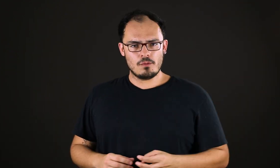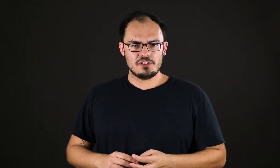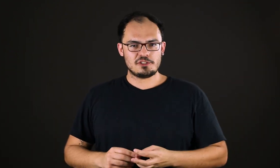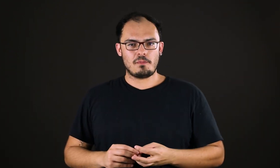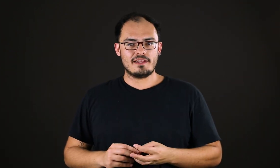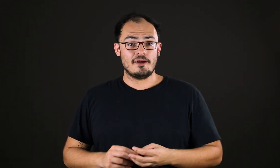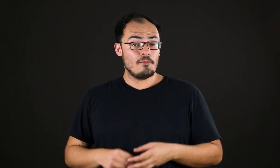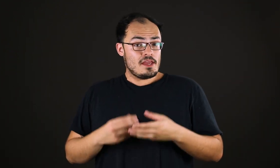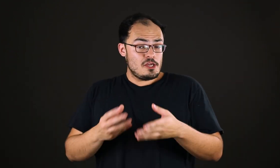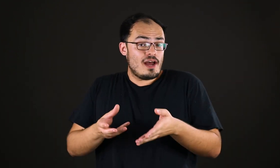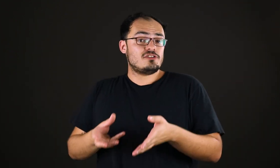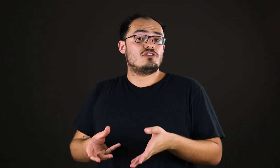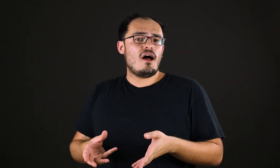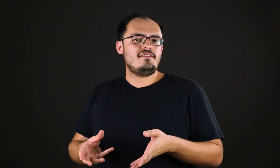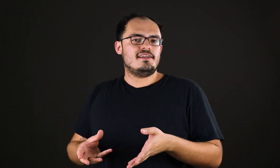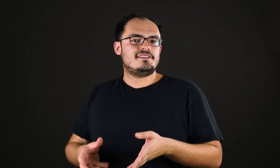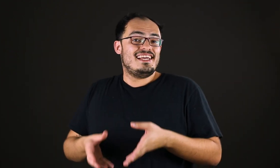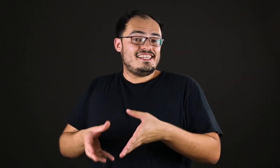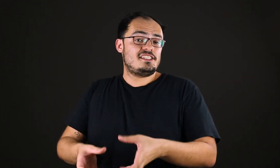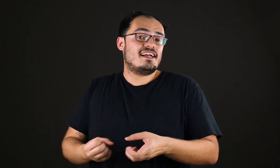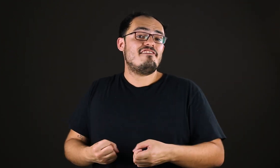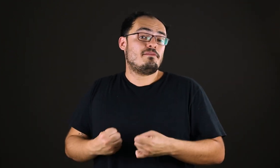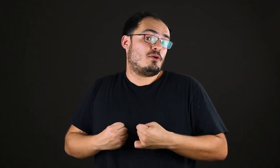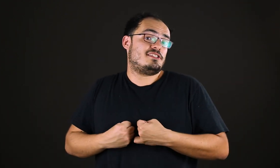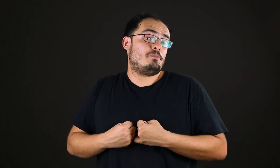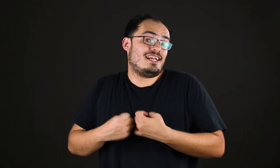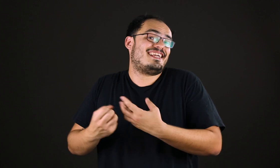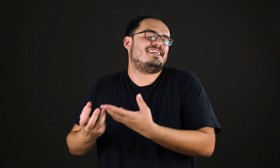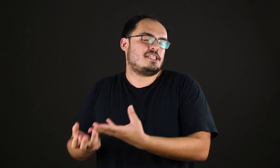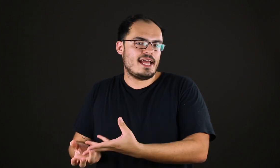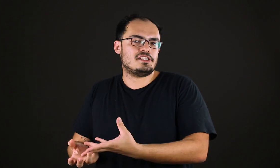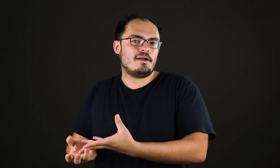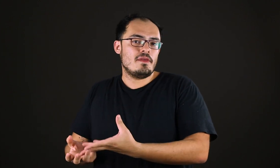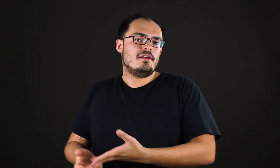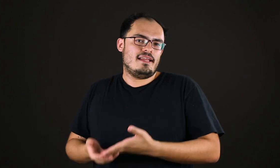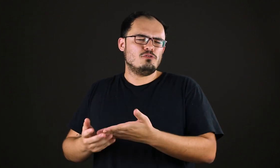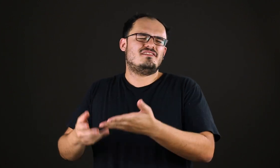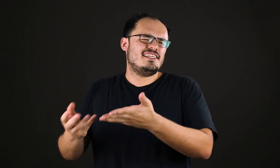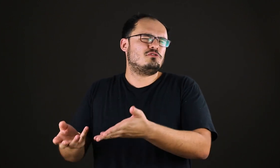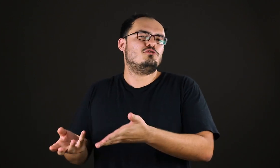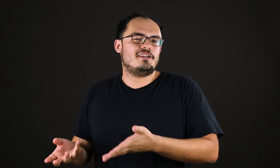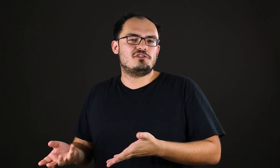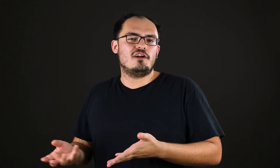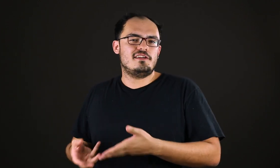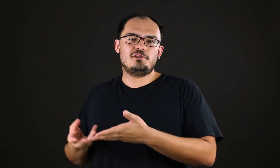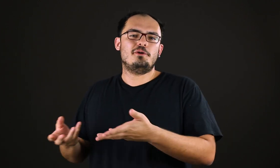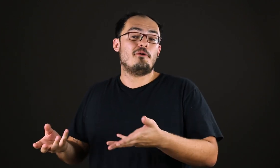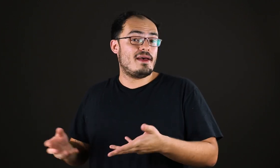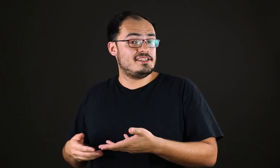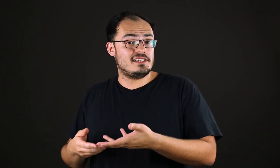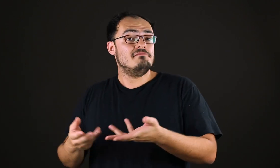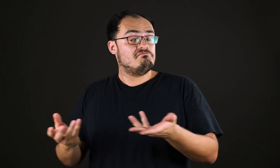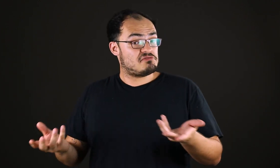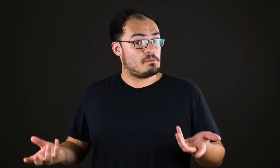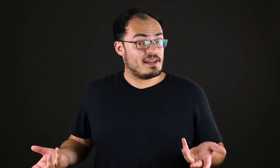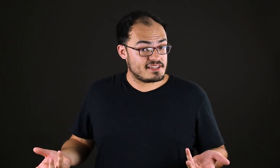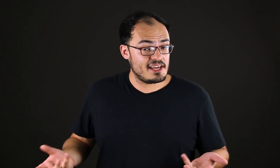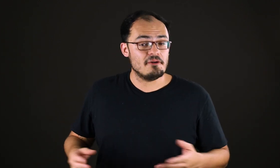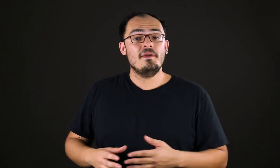como dizia o Platão. E o Aristóteles enxergava, por exemplo, na tragédia, os textos do Aristóteles sobre comédia se perderam,